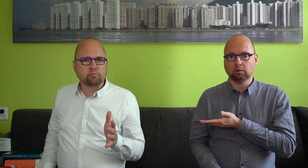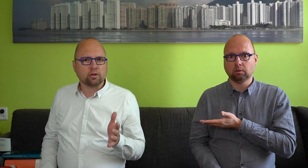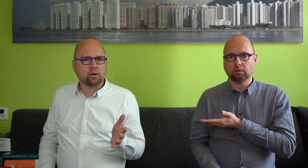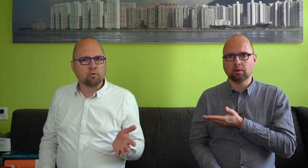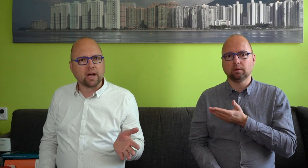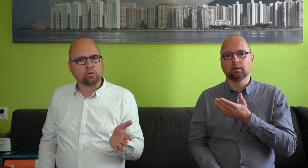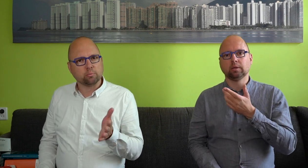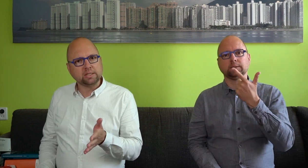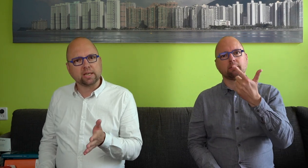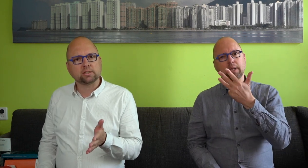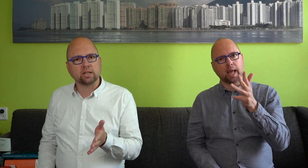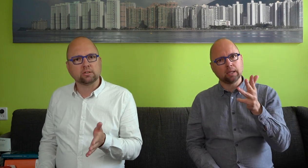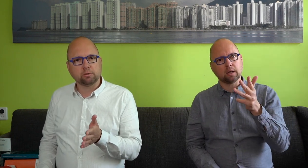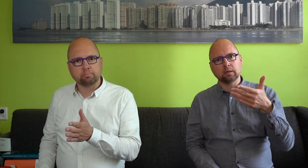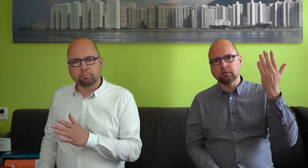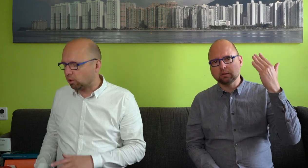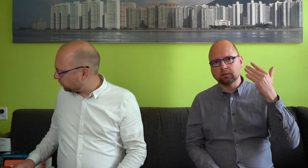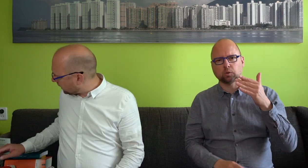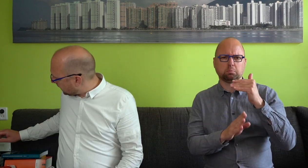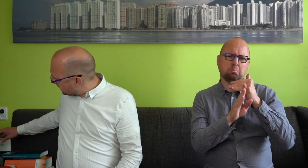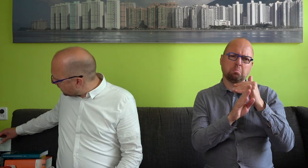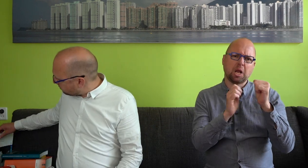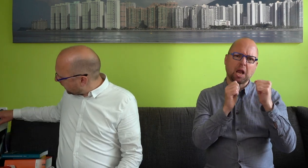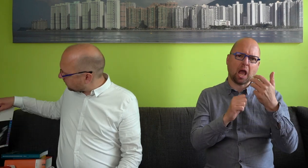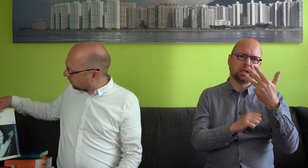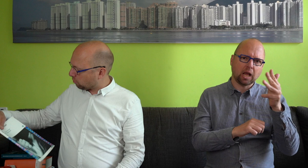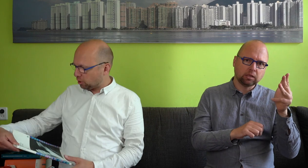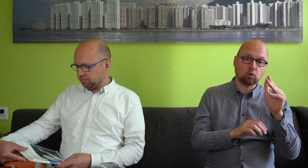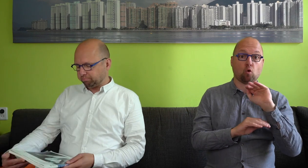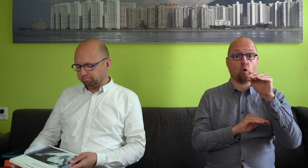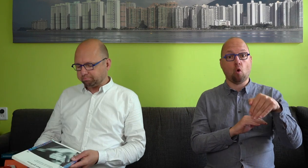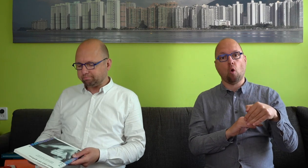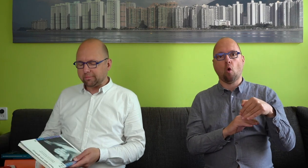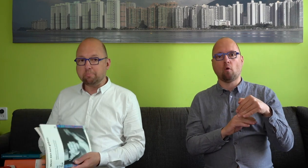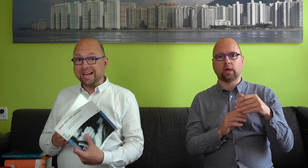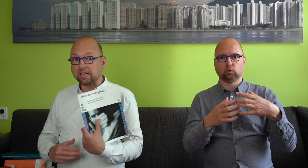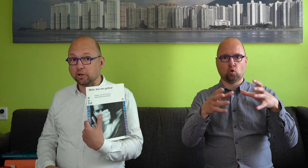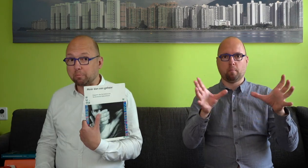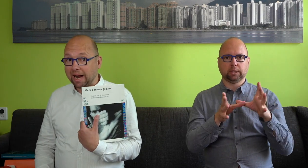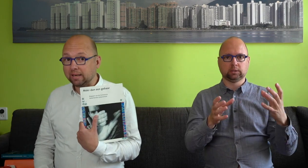heeft de overheid de commissie ingesteld. Die produceerde in 1997 een rapport. Meer dan een gebaar.